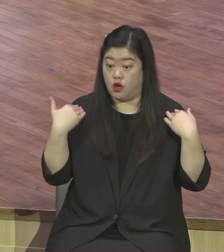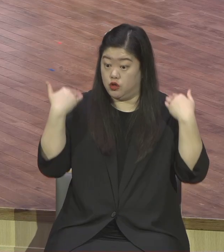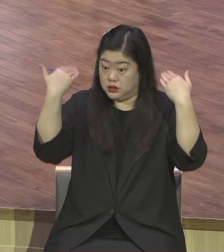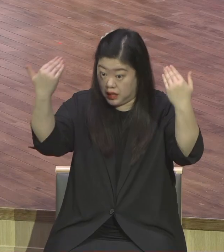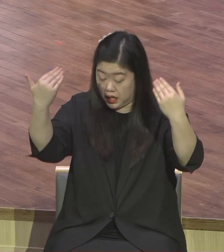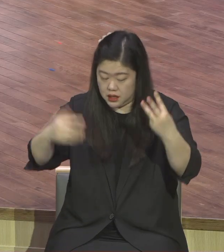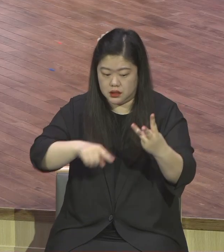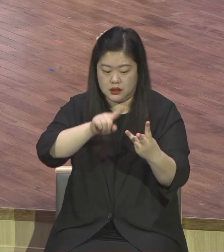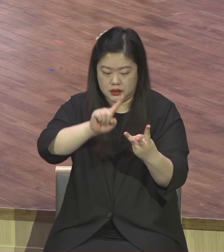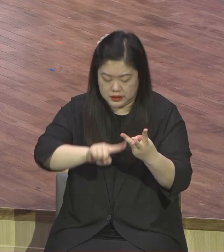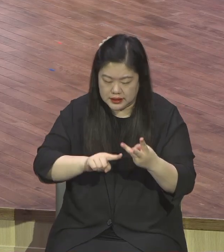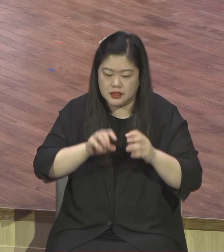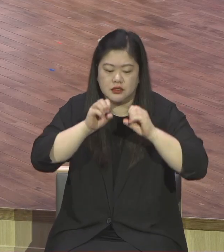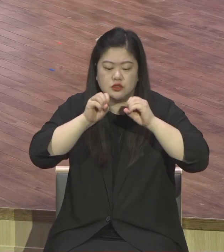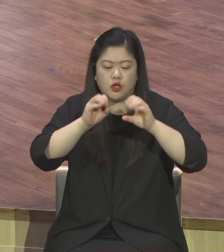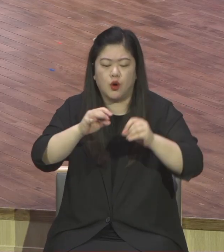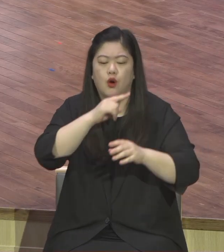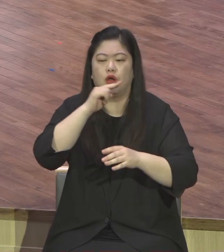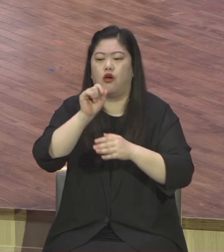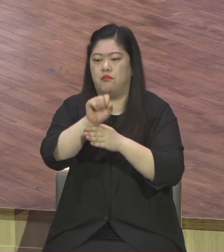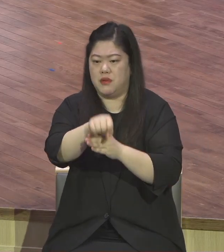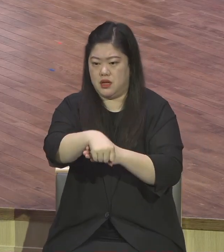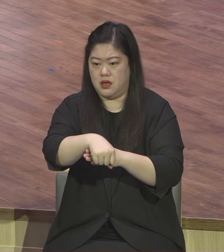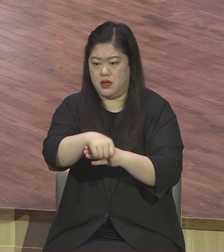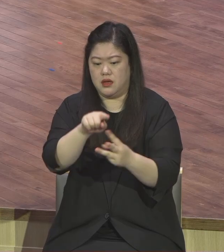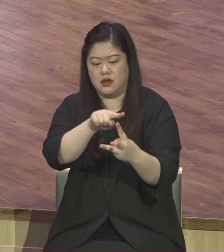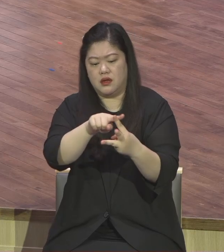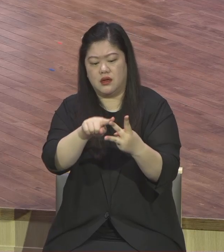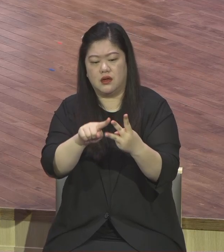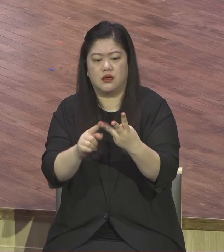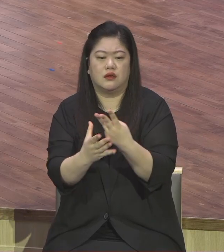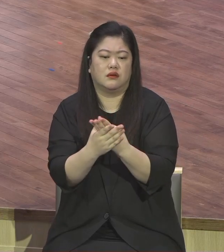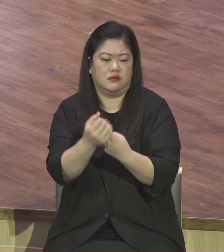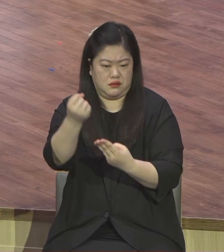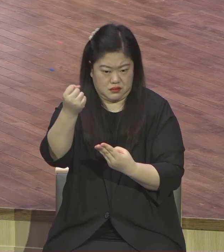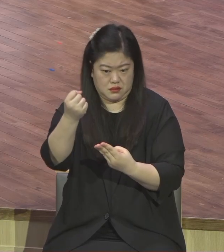이거를 처음 하는 것이 성경적 신앙생활이에요.